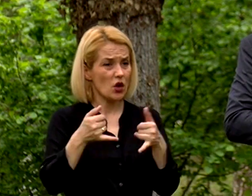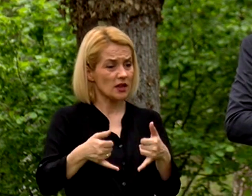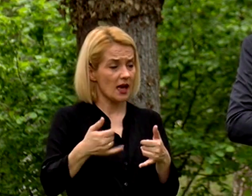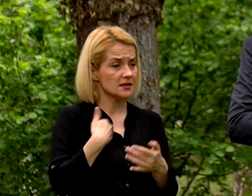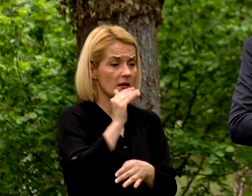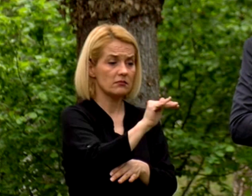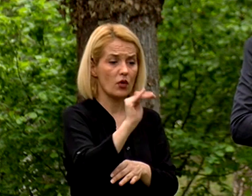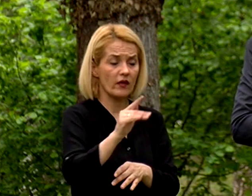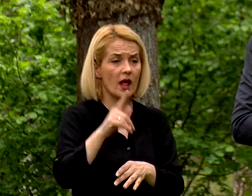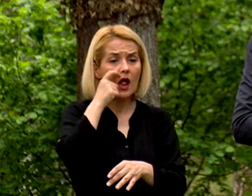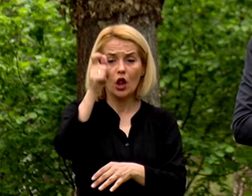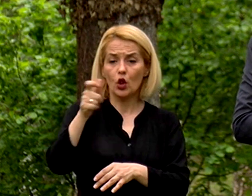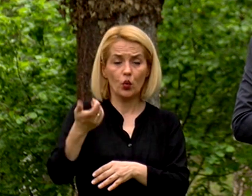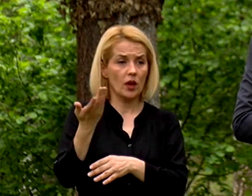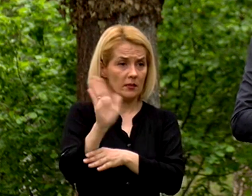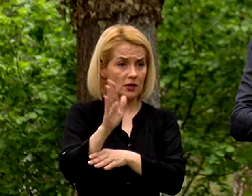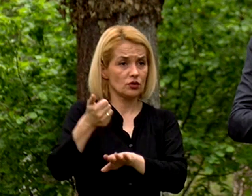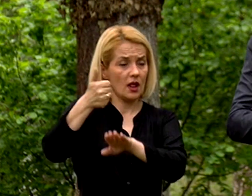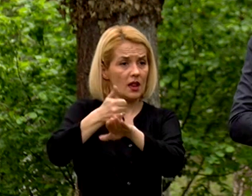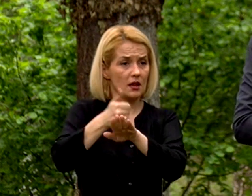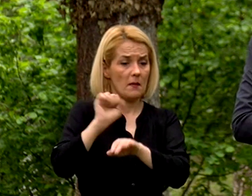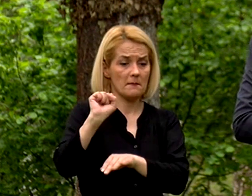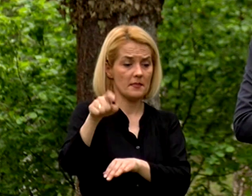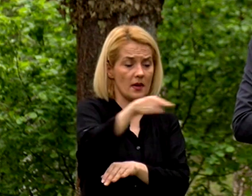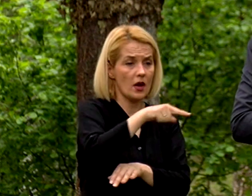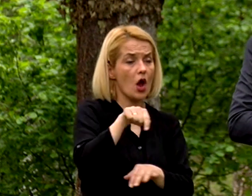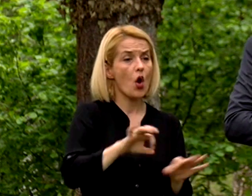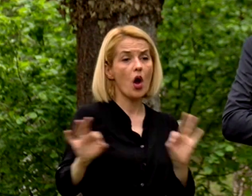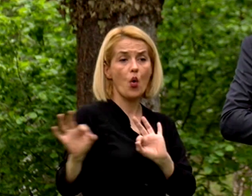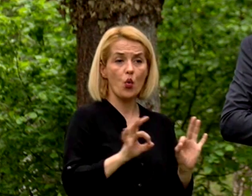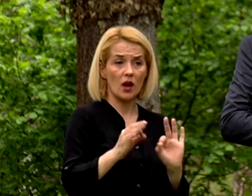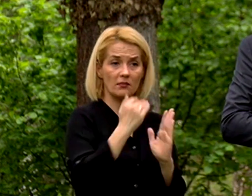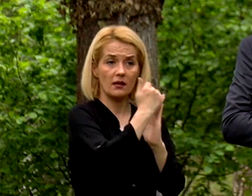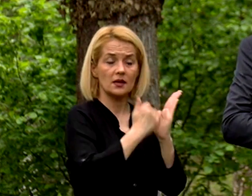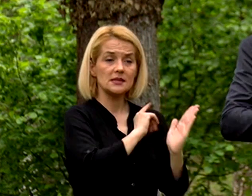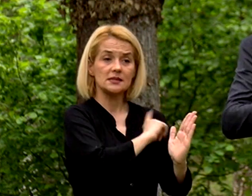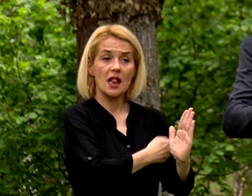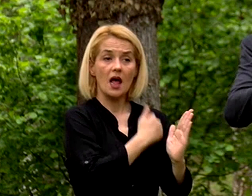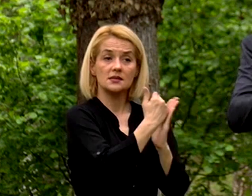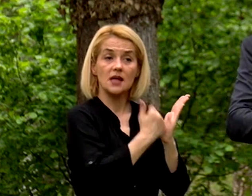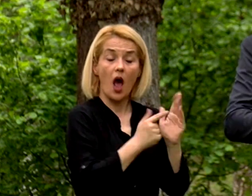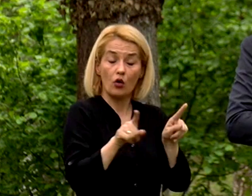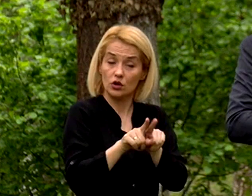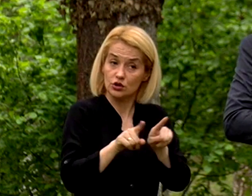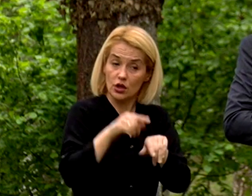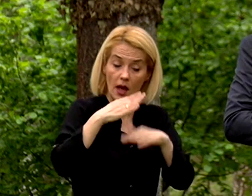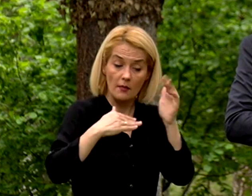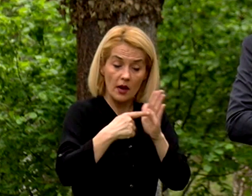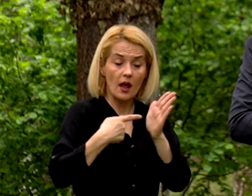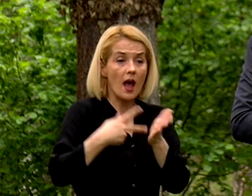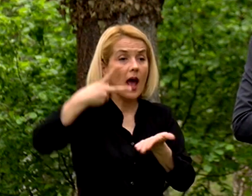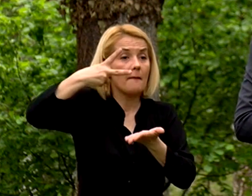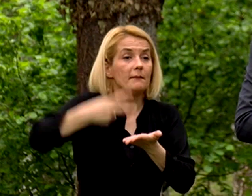присутните на лидерската средба, дека кога се носеше оваа уредба со сила на закон, каде што практично беа